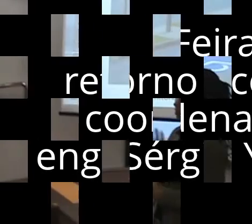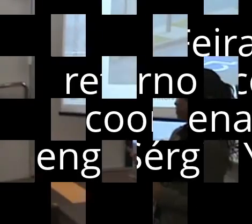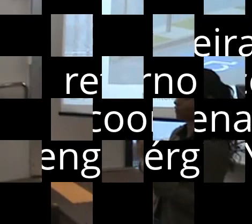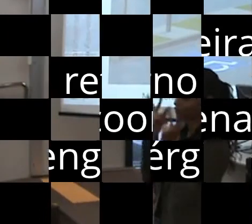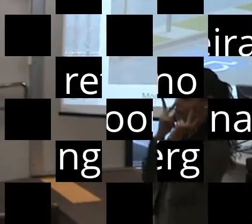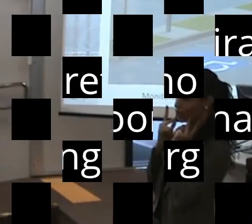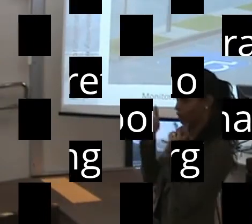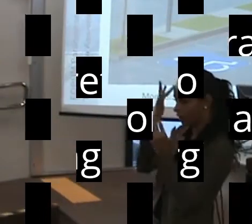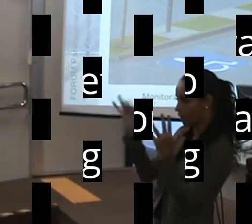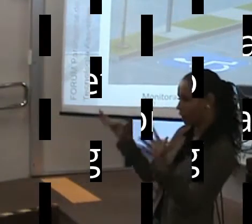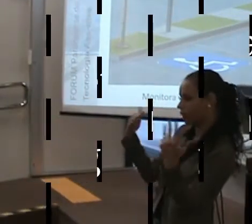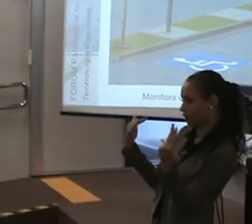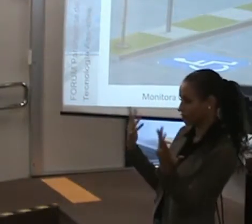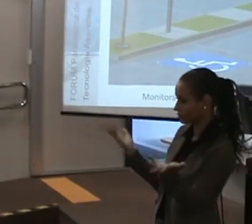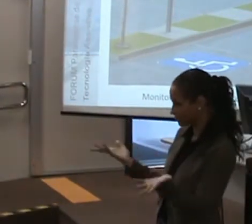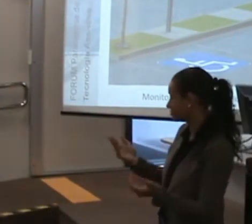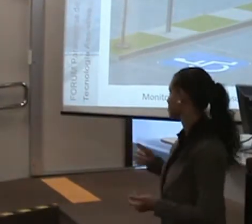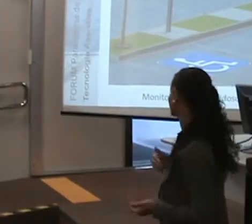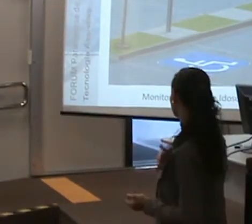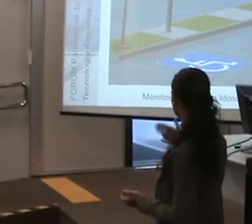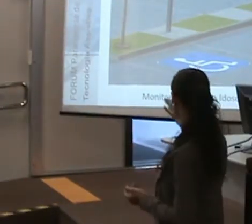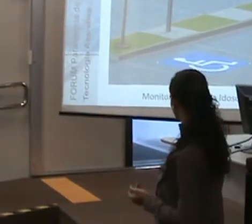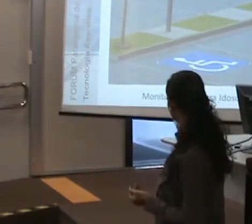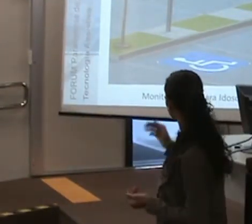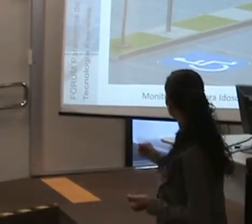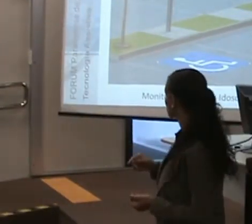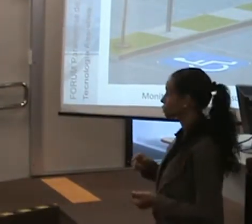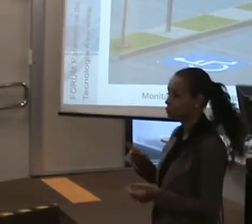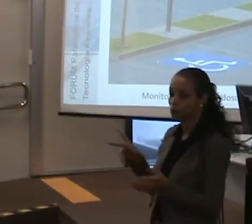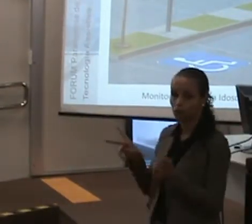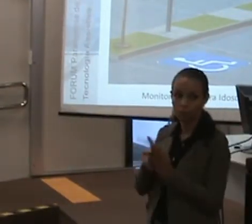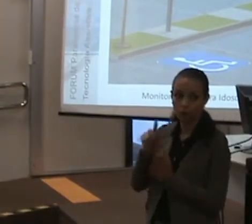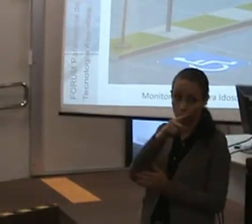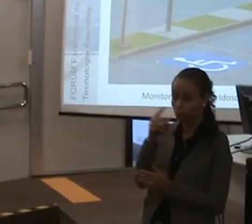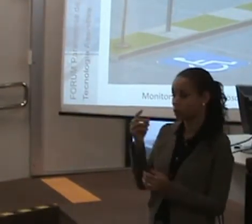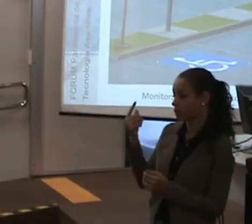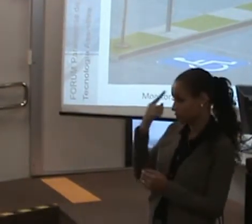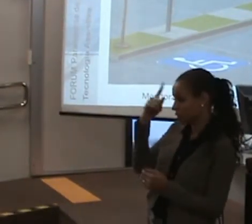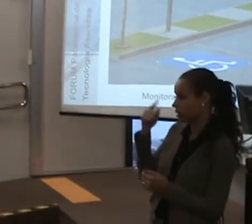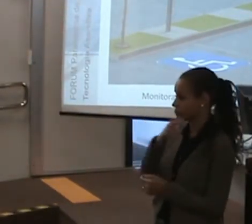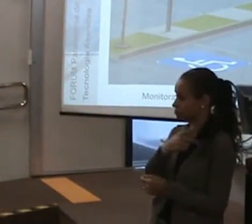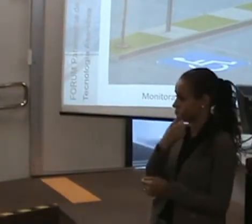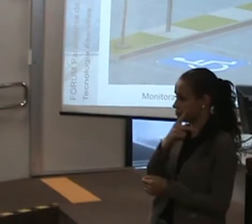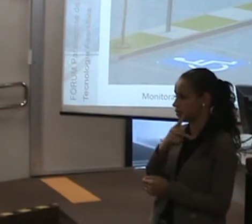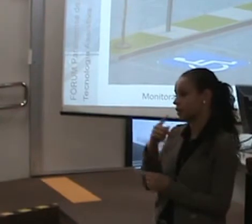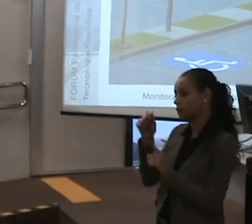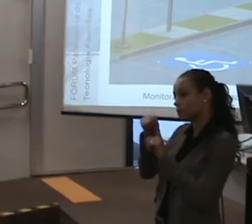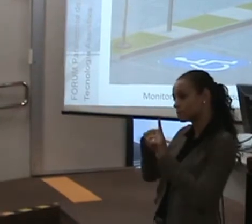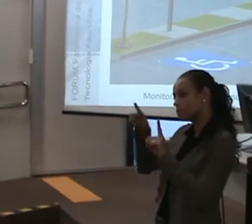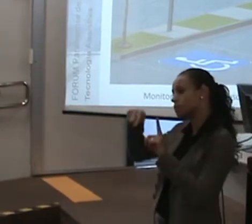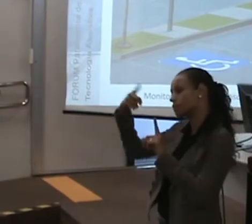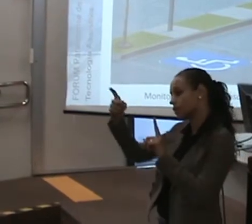E essa tecnologia, na verdade, é uma invenção minha, que a está lançando agora, já mês que vem.